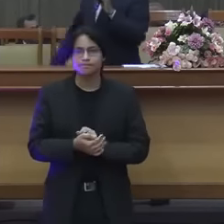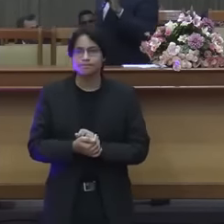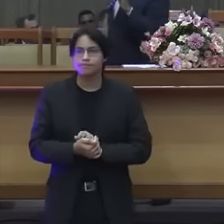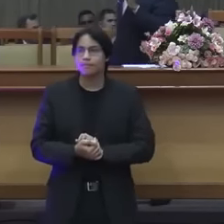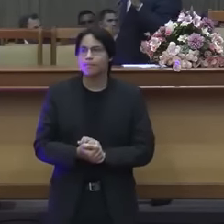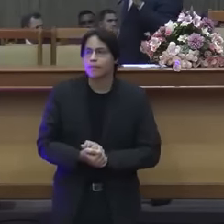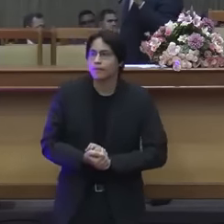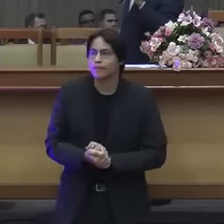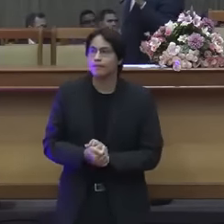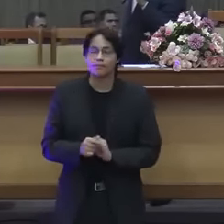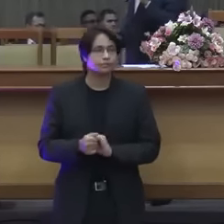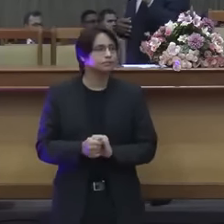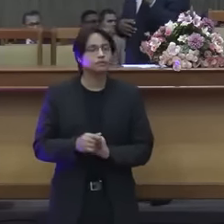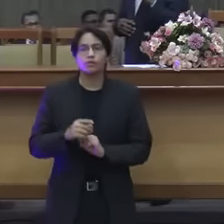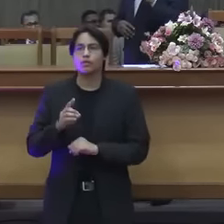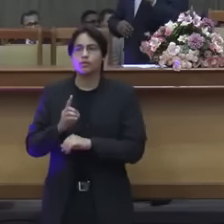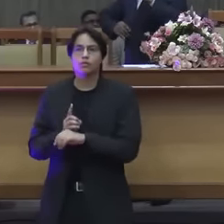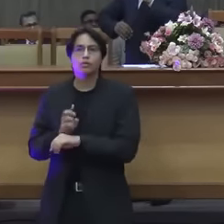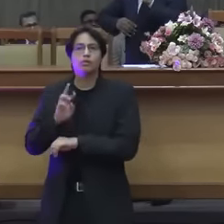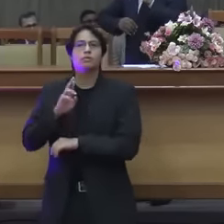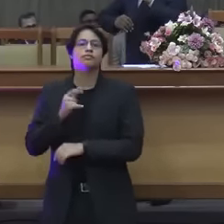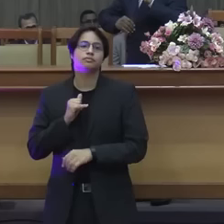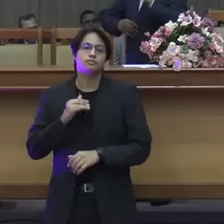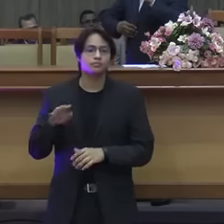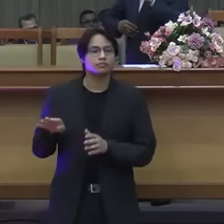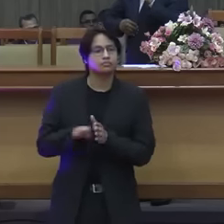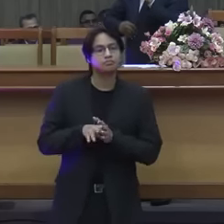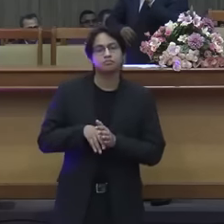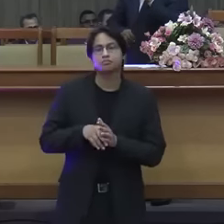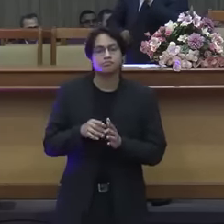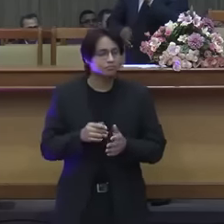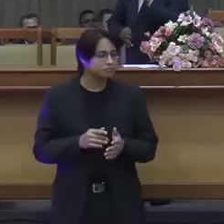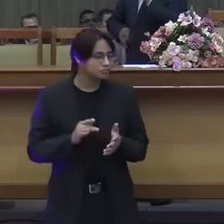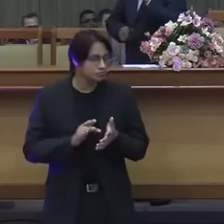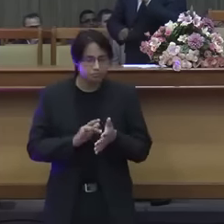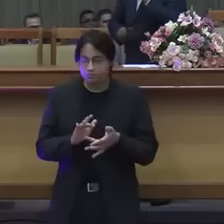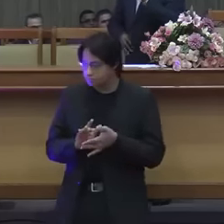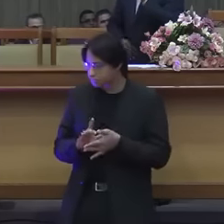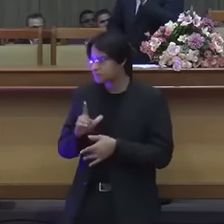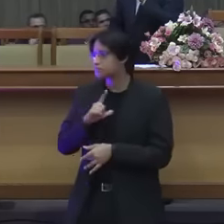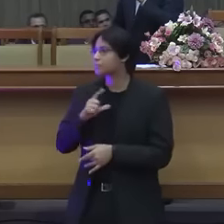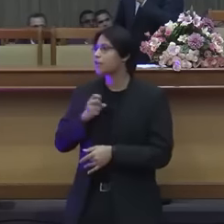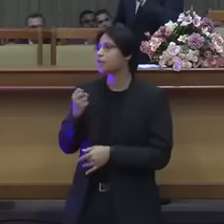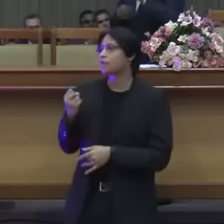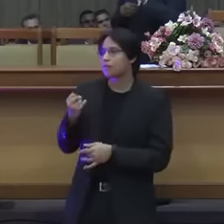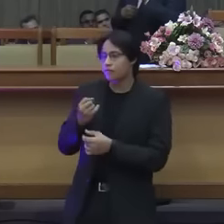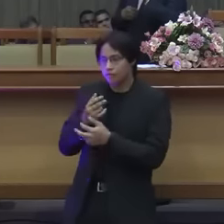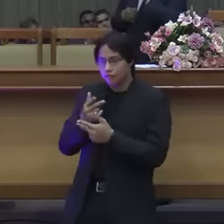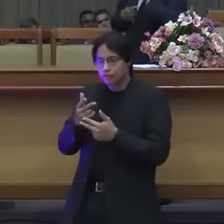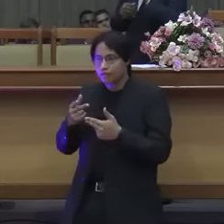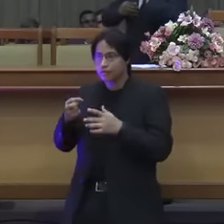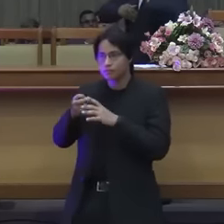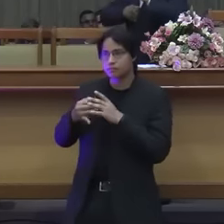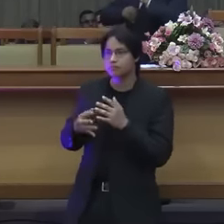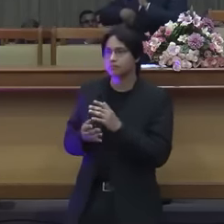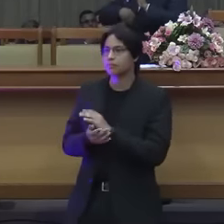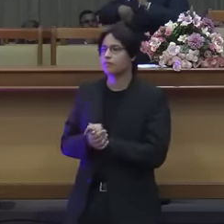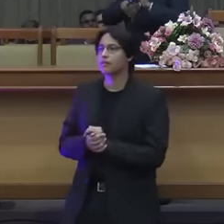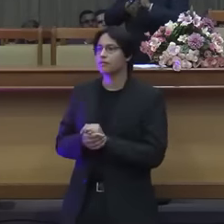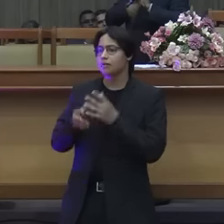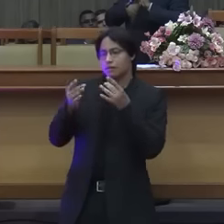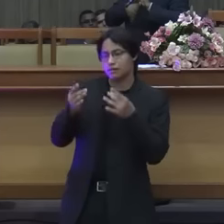aí um doutor chegou Jesus me diga uma coisa nós temos vários pontos na lei vários incisos várias